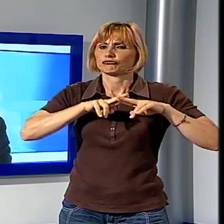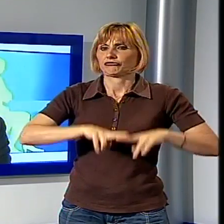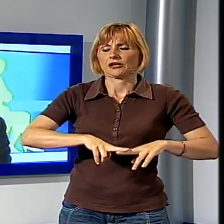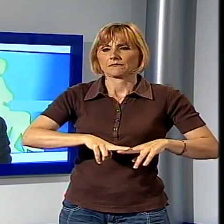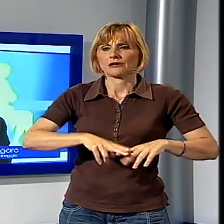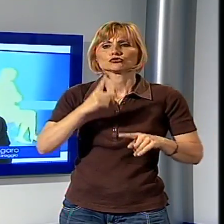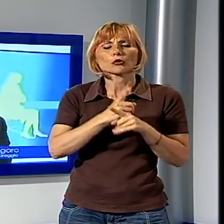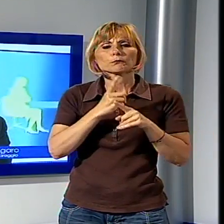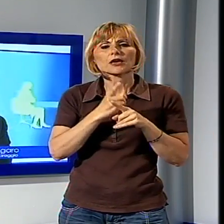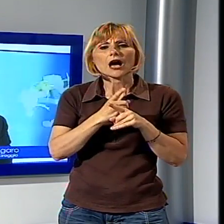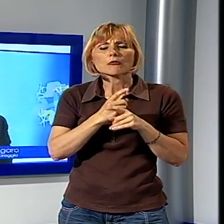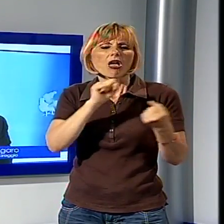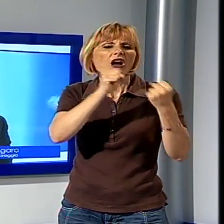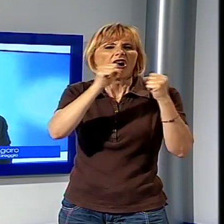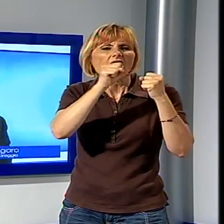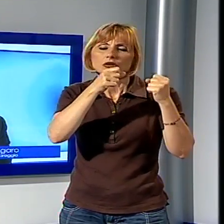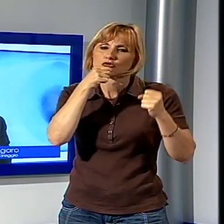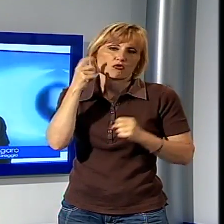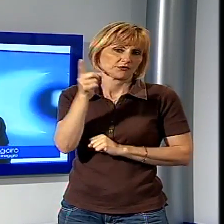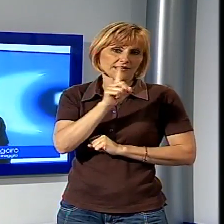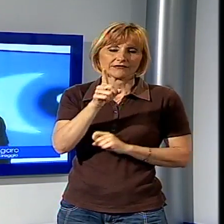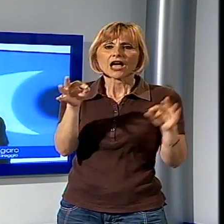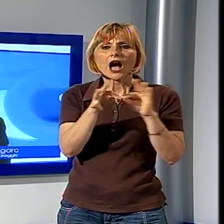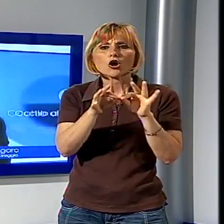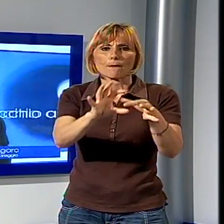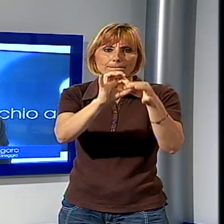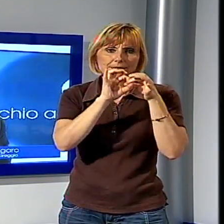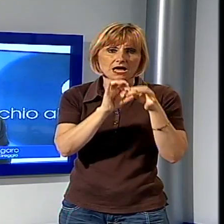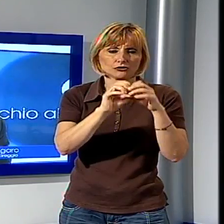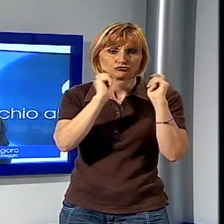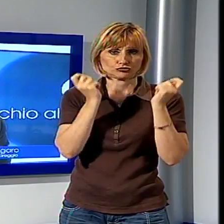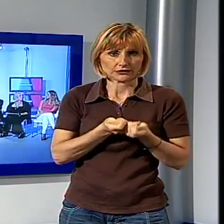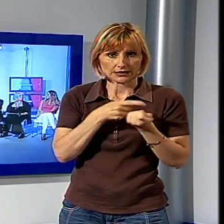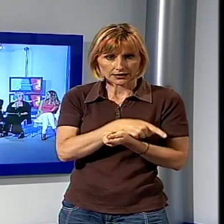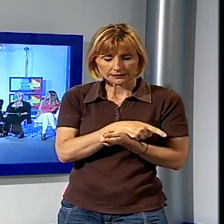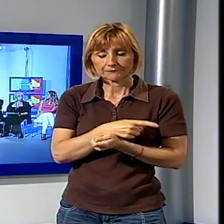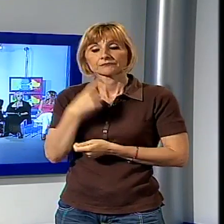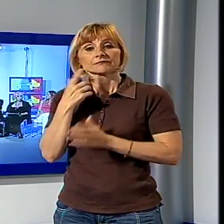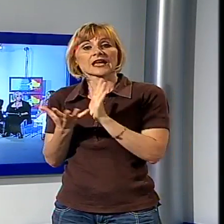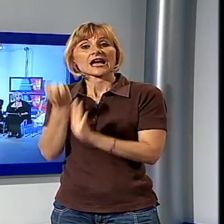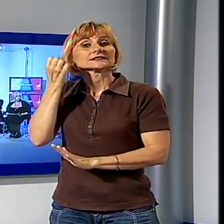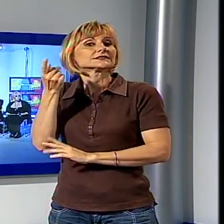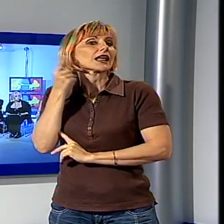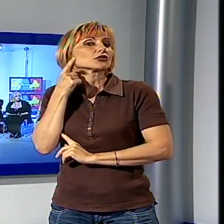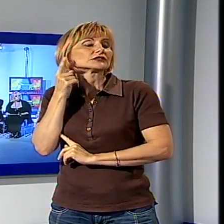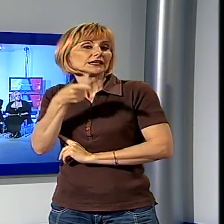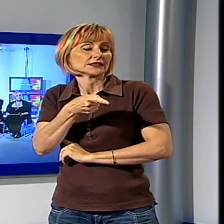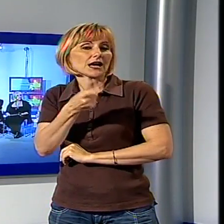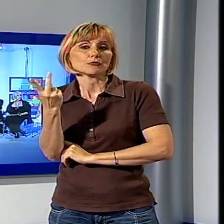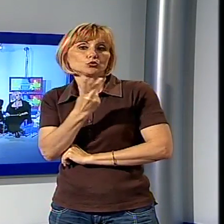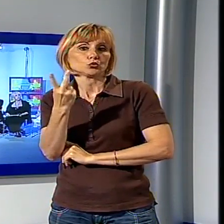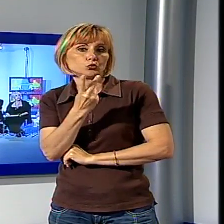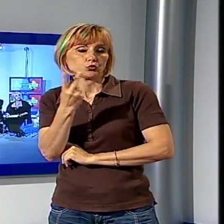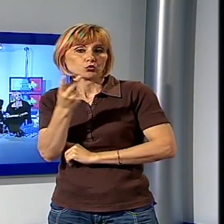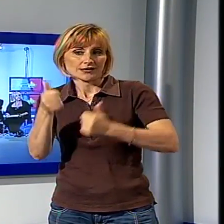logica del tutti contro tutti e se non ci si accorda su una pacificazione generale ma sentiamo un estratto di quanto dichiarato dai due